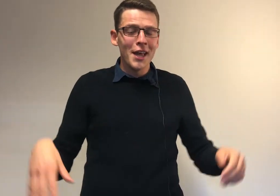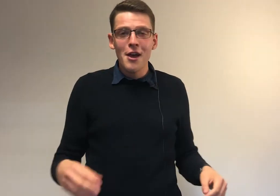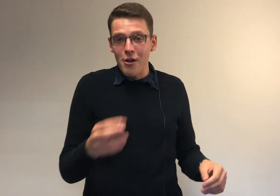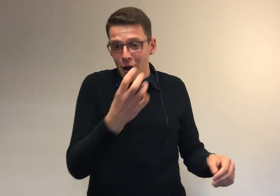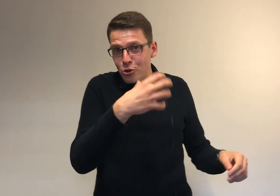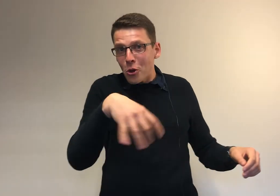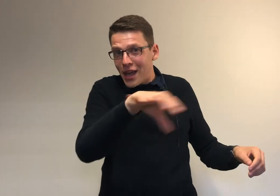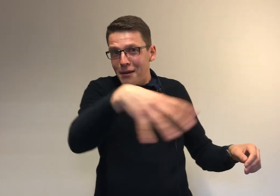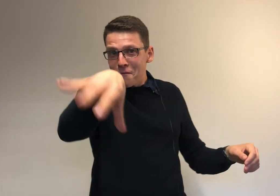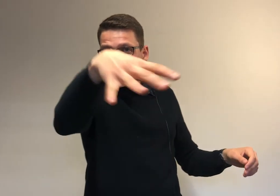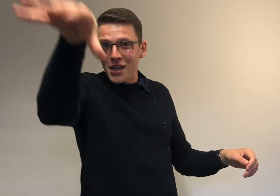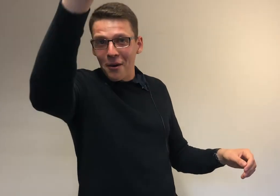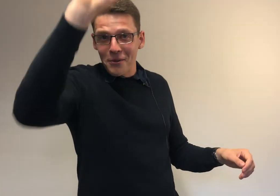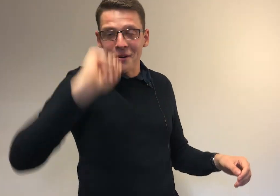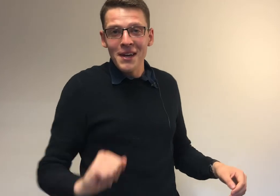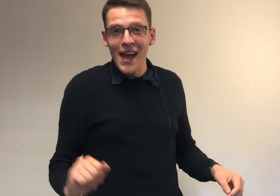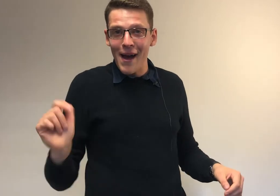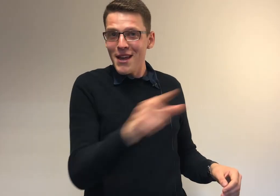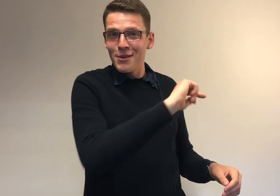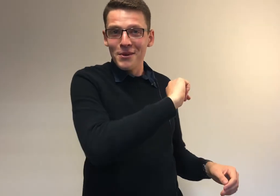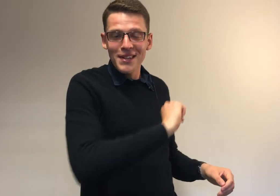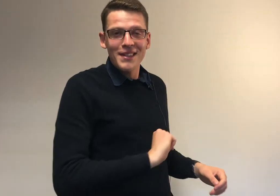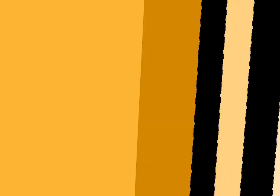un tutoriel pour t'y rendre. À bientôt !